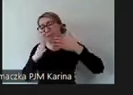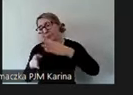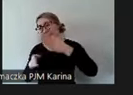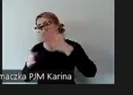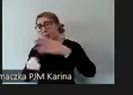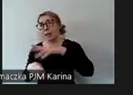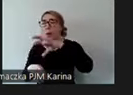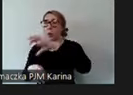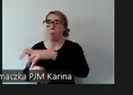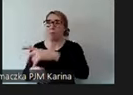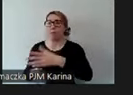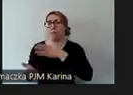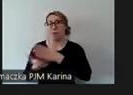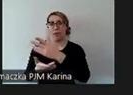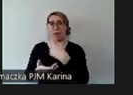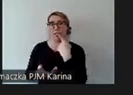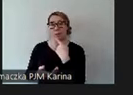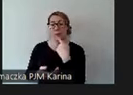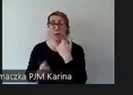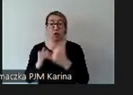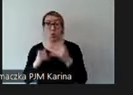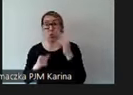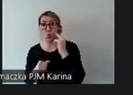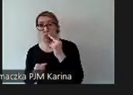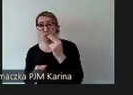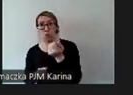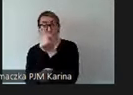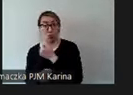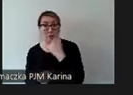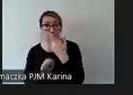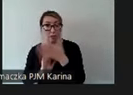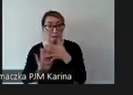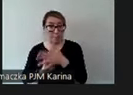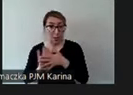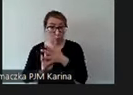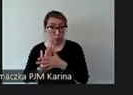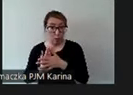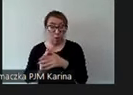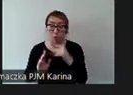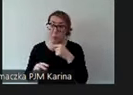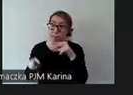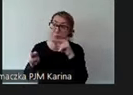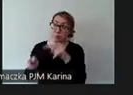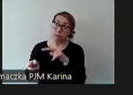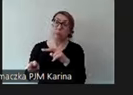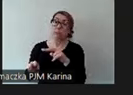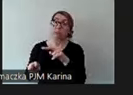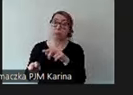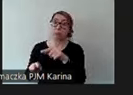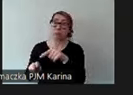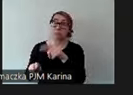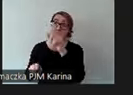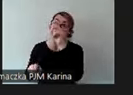jeżeli osoby głuche posługują się językiem migowym, to nie patrzymy na nie w kontekście osób niepełnosprawnych,